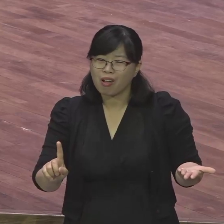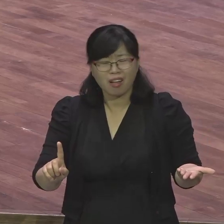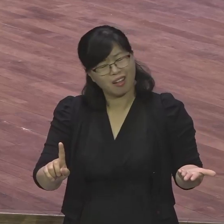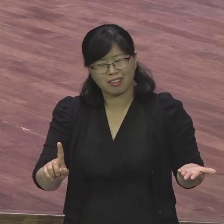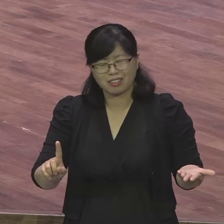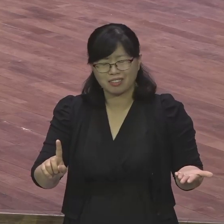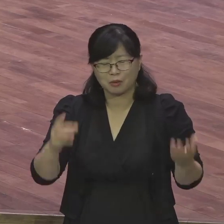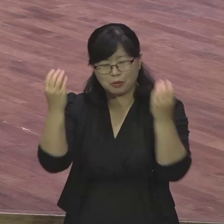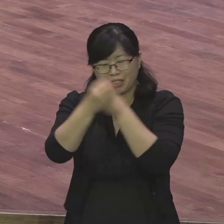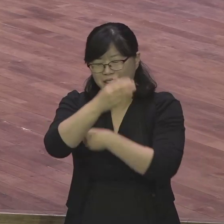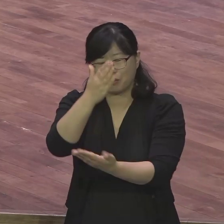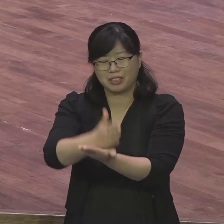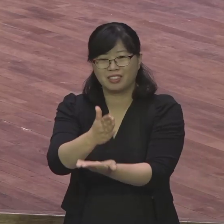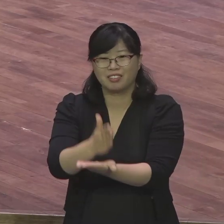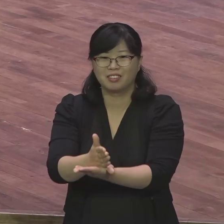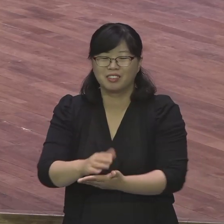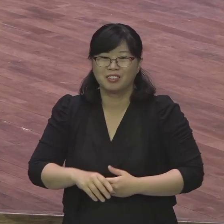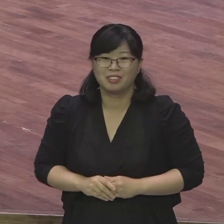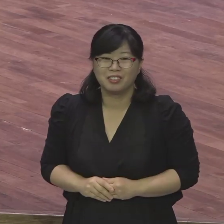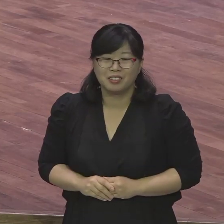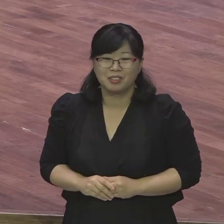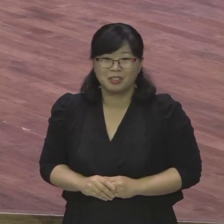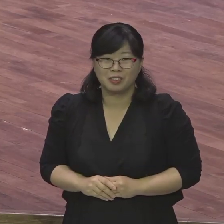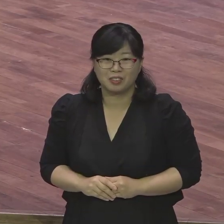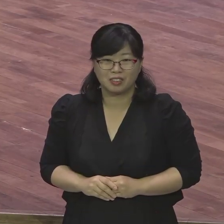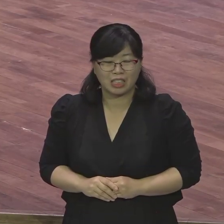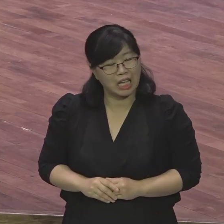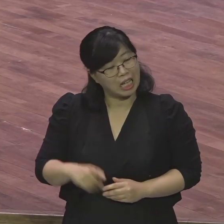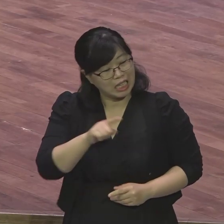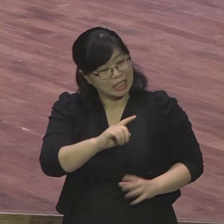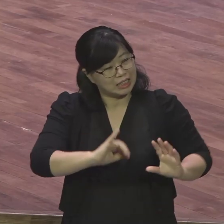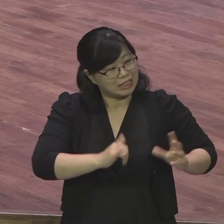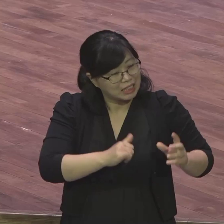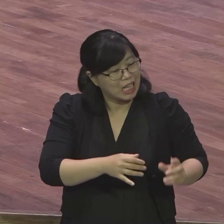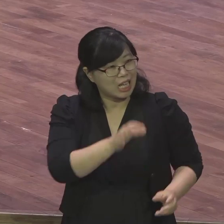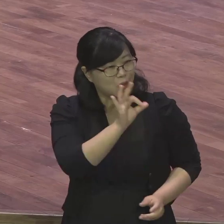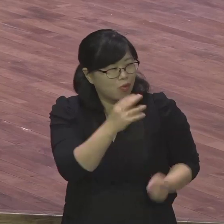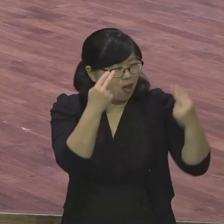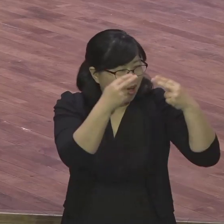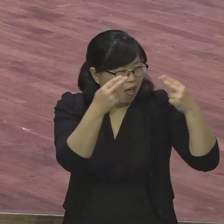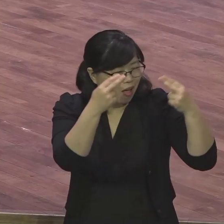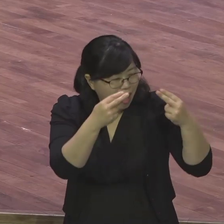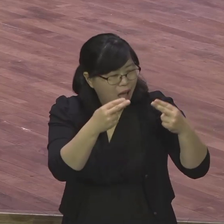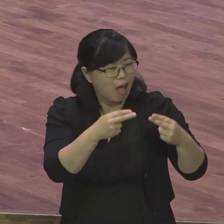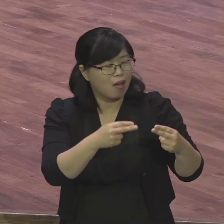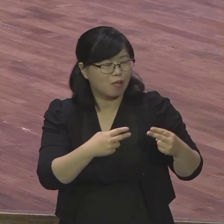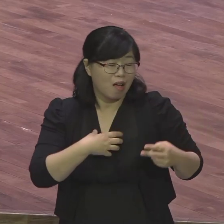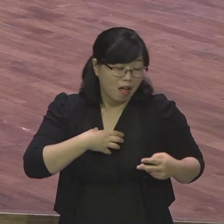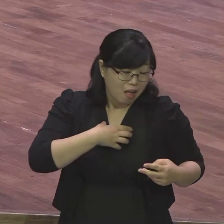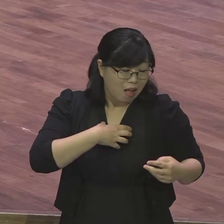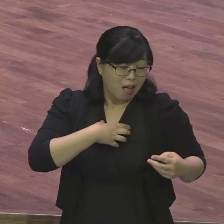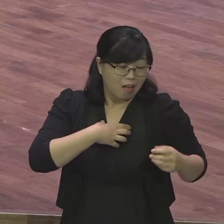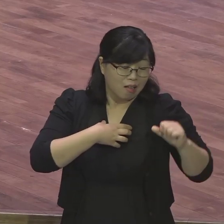사람은요. 아직도 장세기 3장, 6장, 10장이 잡혀 있어요. 세상 틀에서 못 빠져나왔어요.